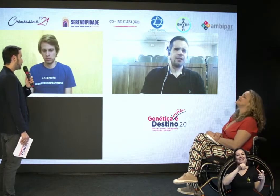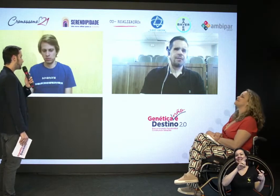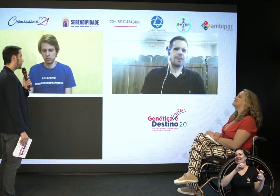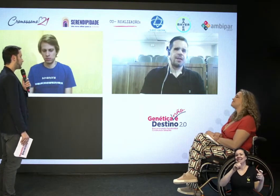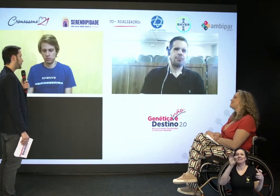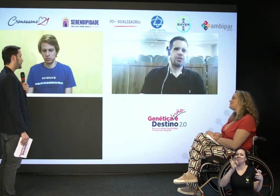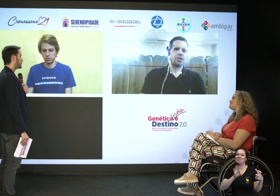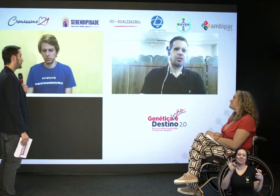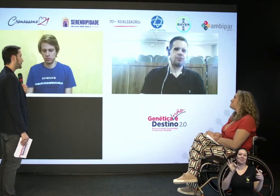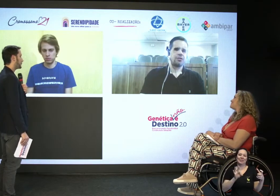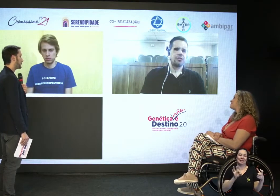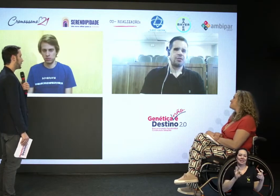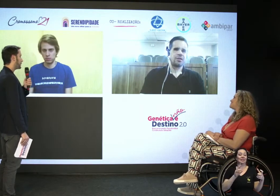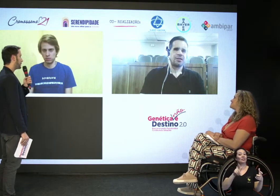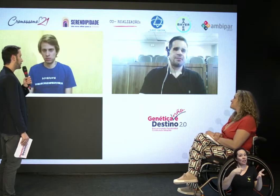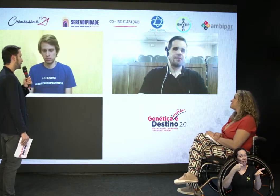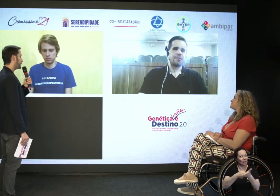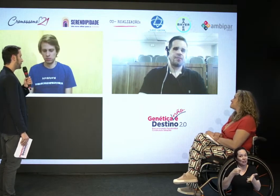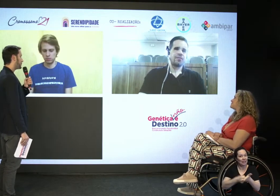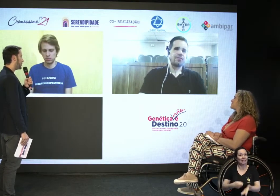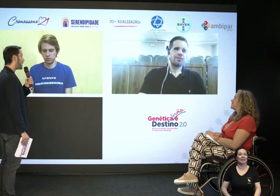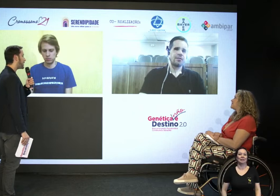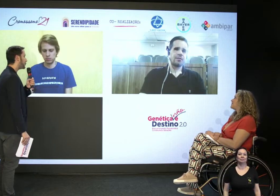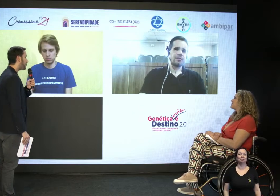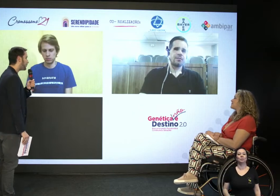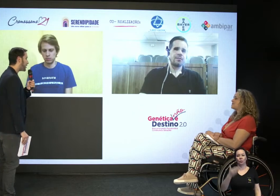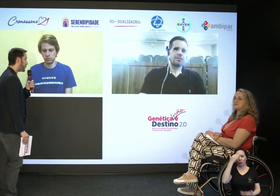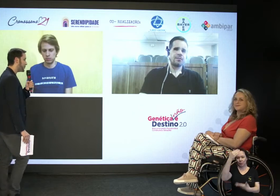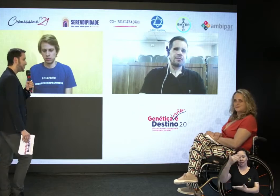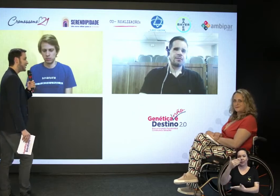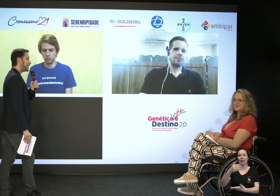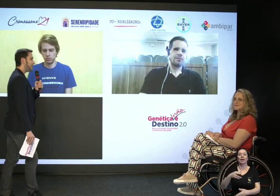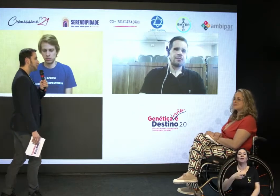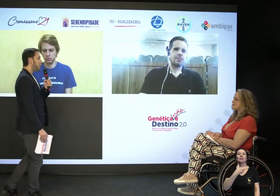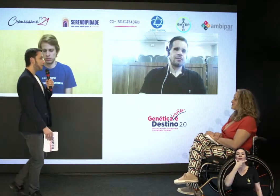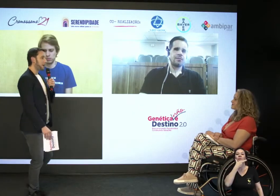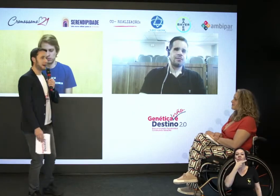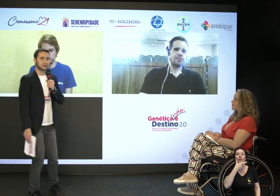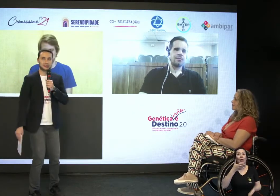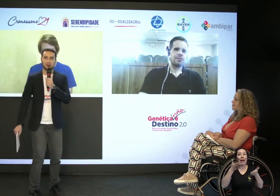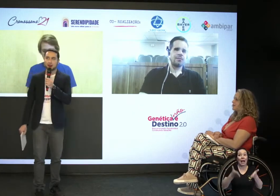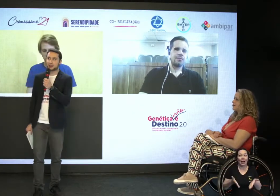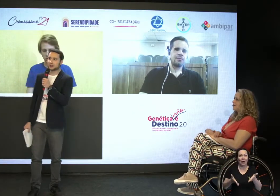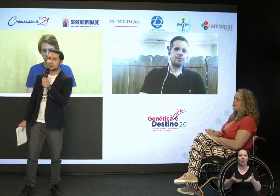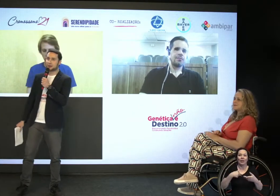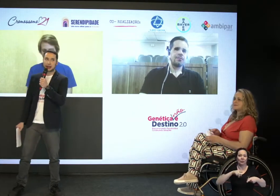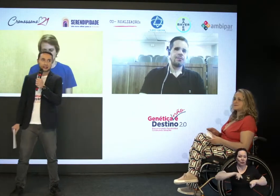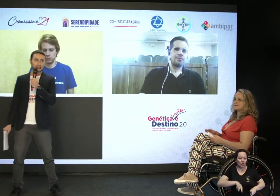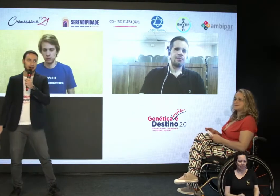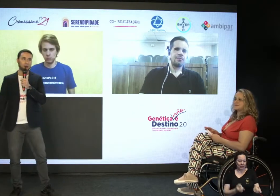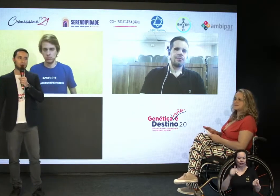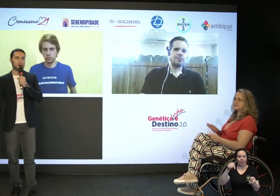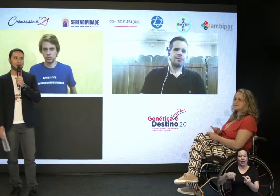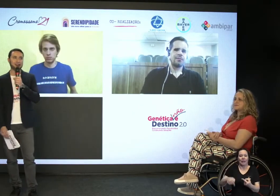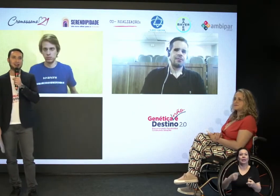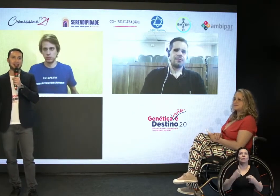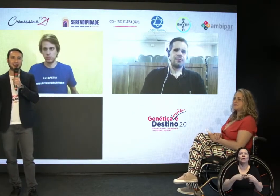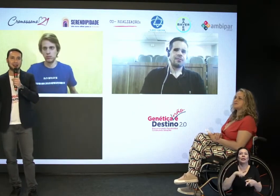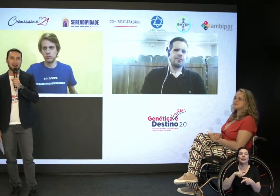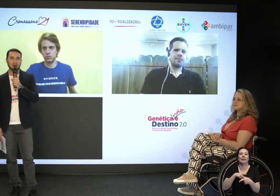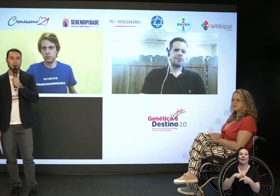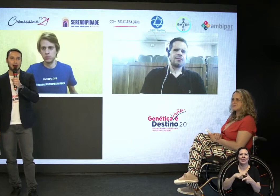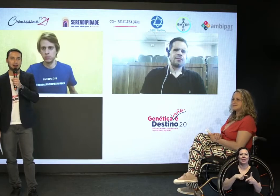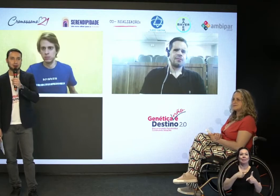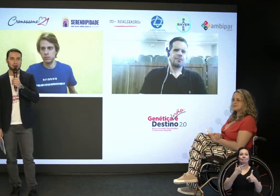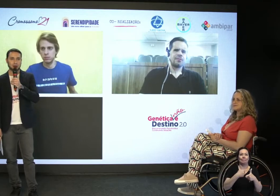E é por isso que nós lutamos aí. Obrigado, Rafael. Eu vou agora desafiar a nossa equipe aqui, que a gente está com um probleminha ainda